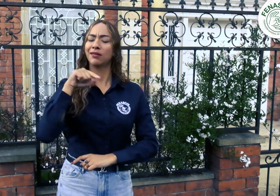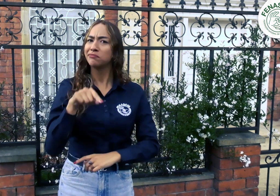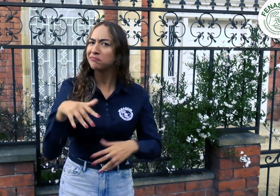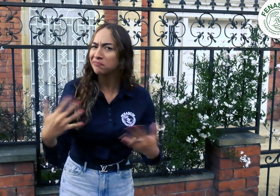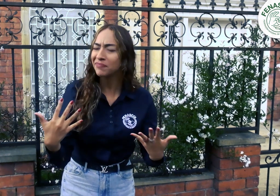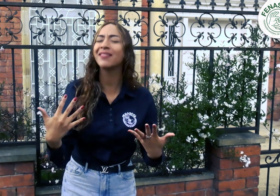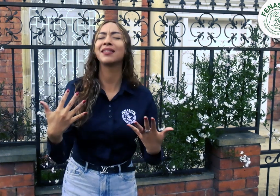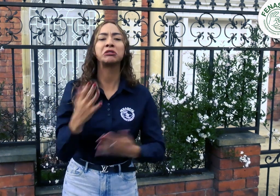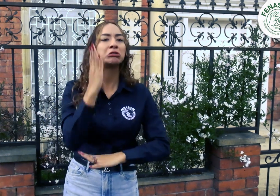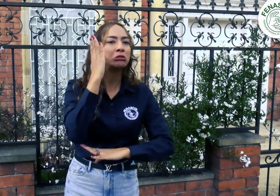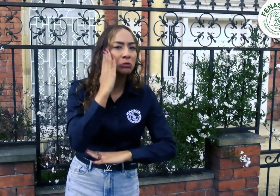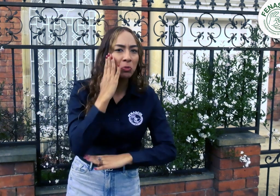de las tecnologías digitales.